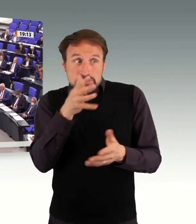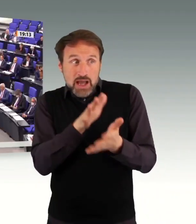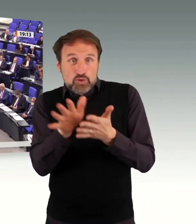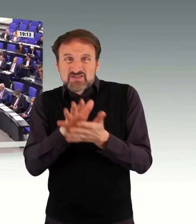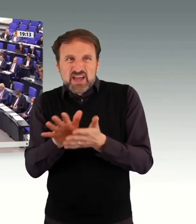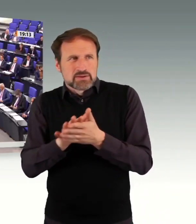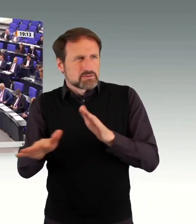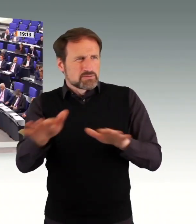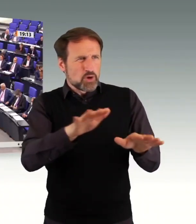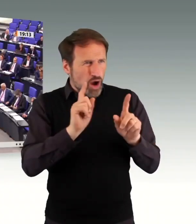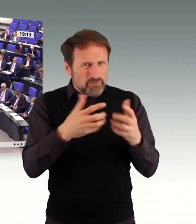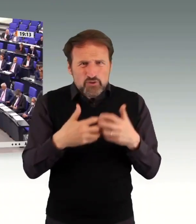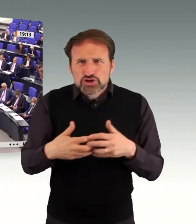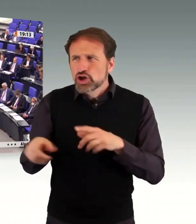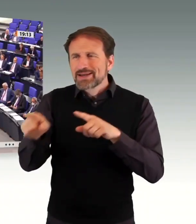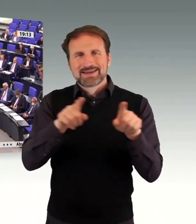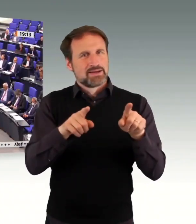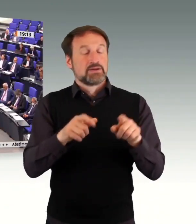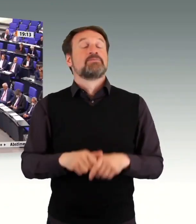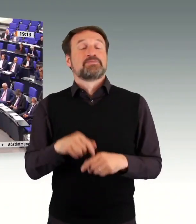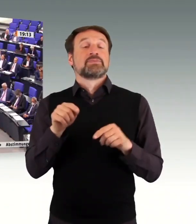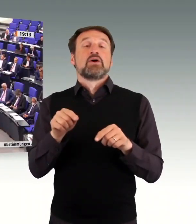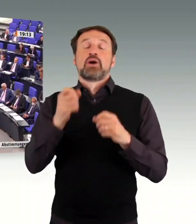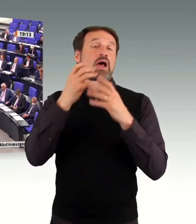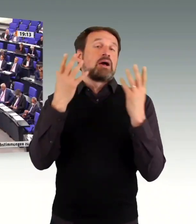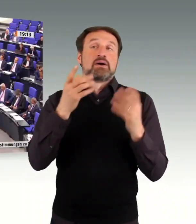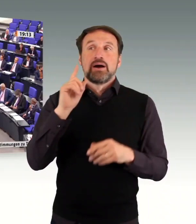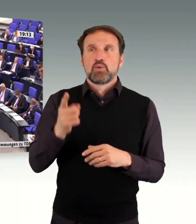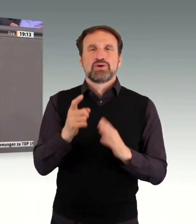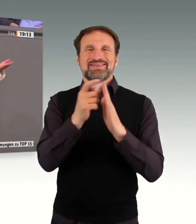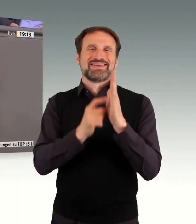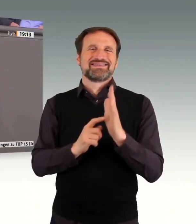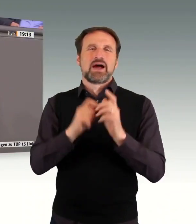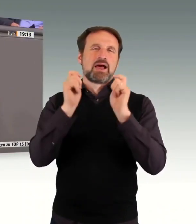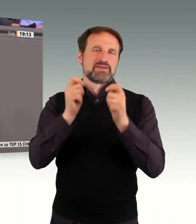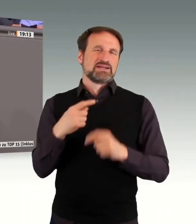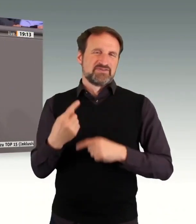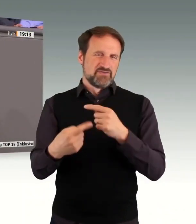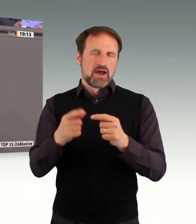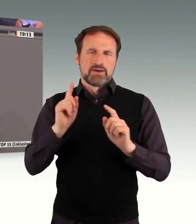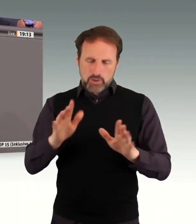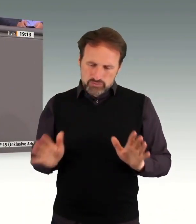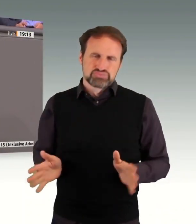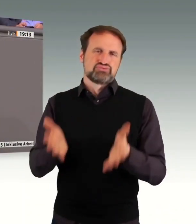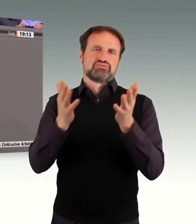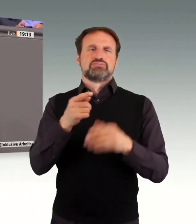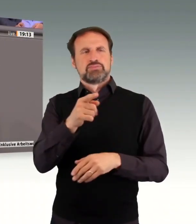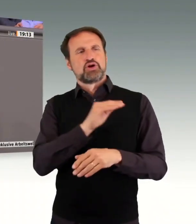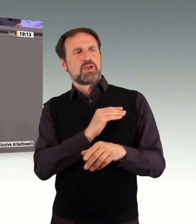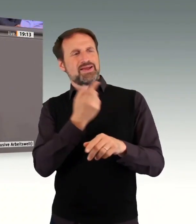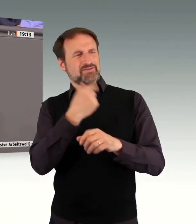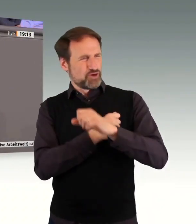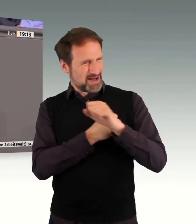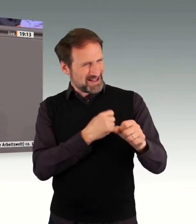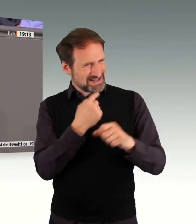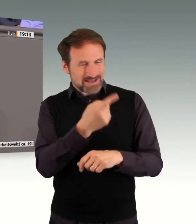Und natürlich werden wir auch digitale Antragsverfahren auf den Weg bringen, was Sie von Kolleginnen und Kollegen von den Linken gesagt haben.